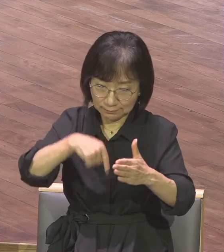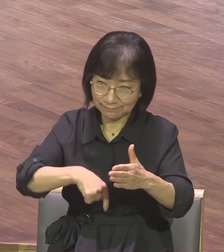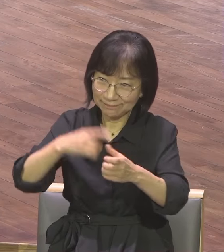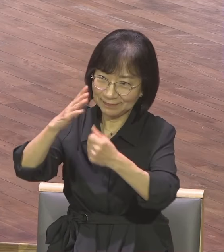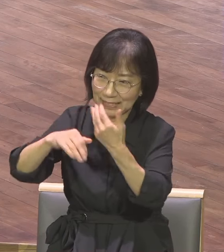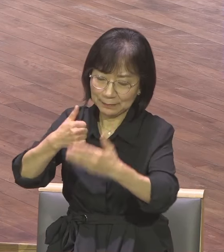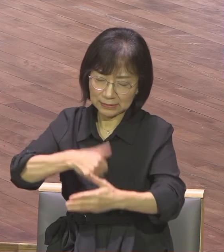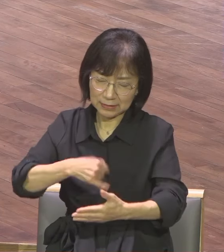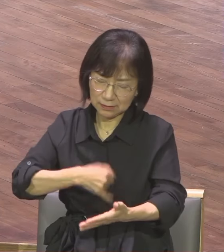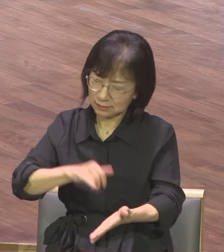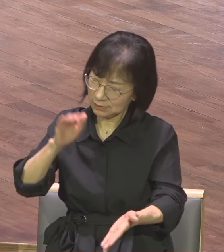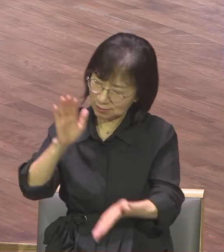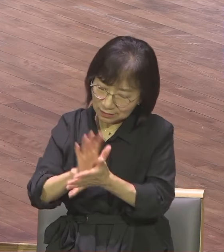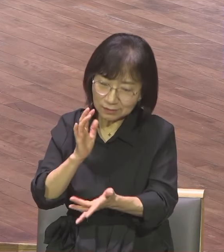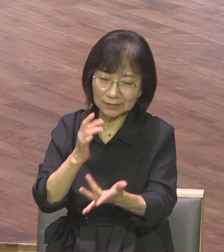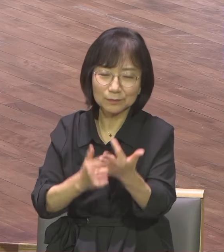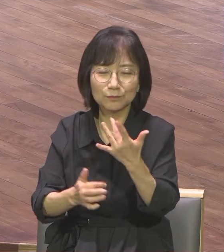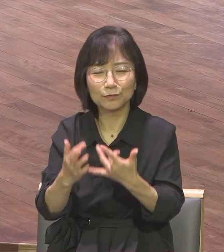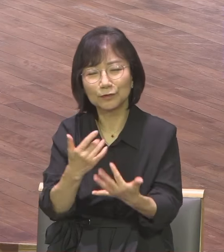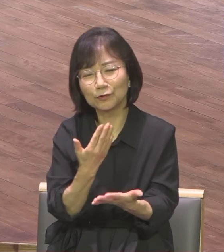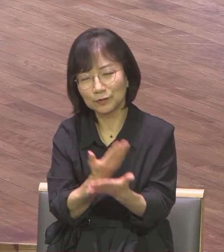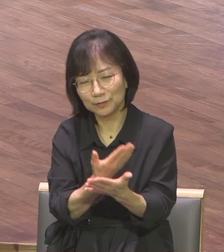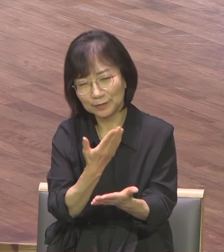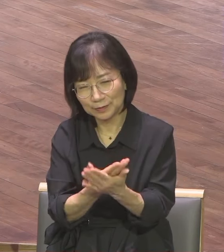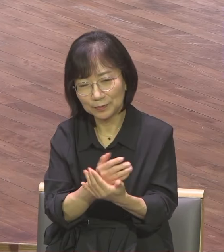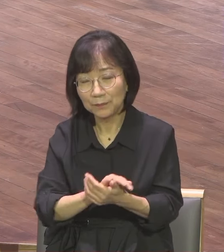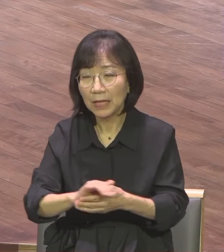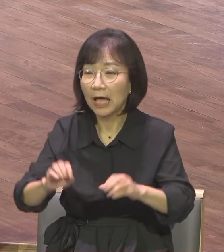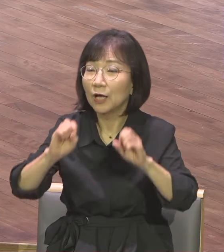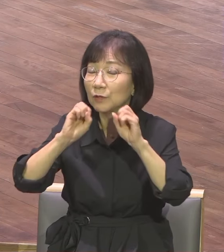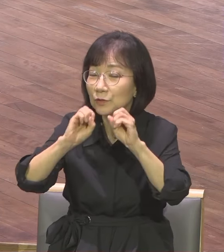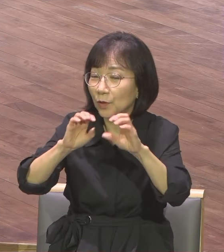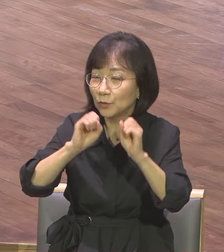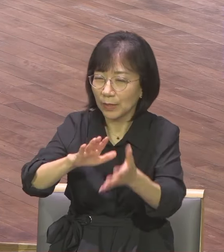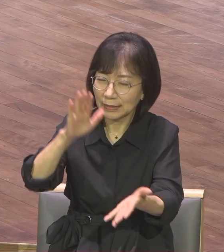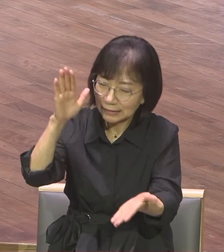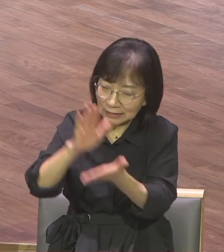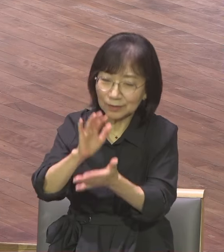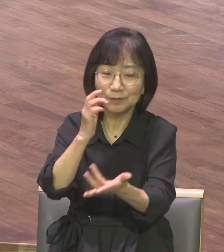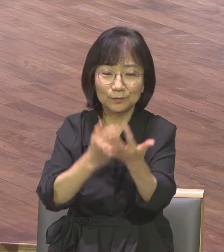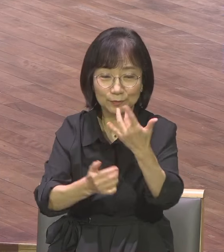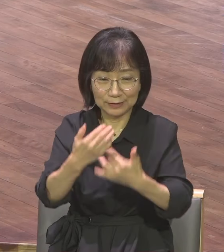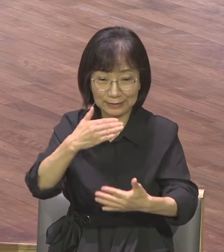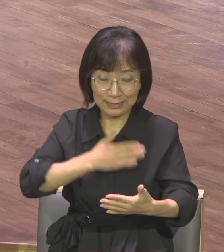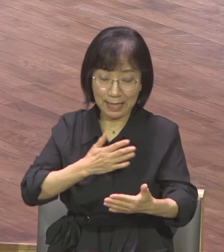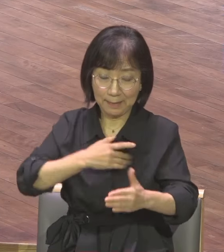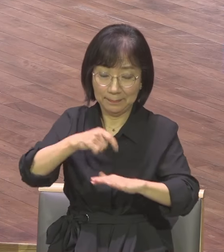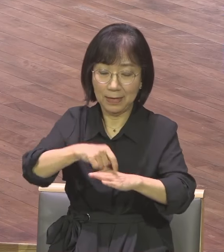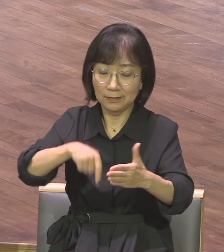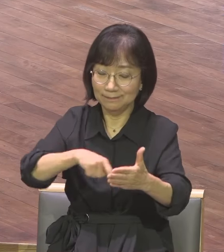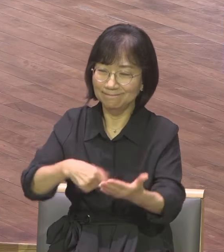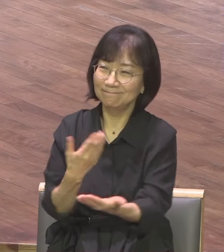전도에 불이 임하게 하여 주옵소서 불이 임하지 않으니까 힘들다고 하는 거예요 저는 솔직히